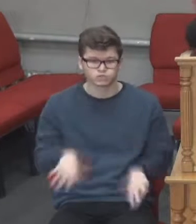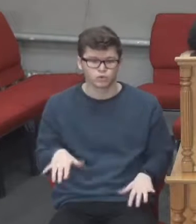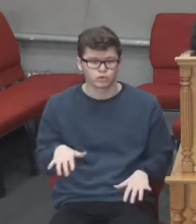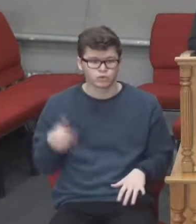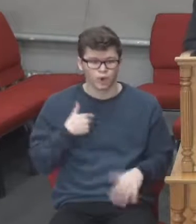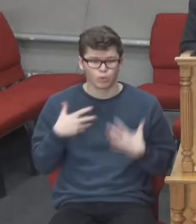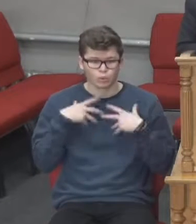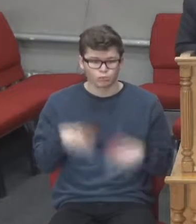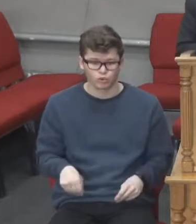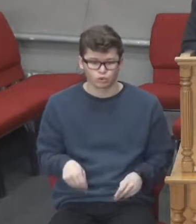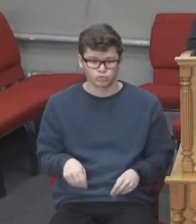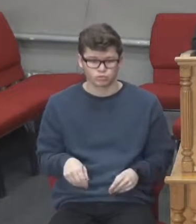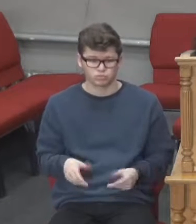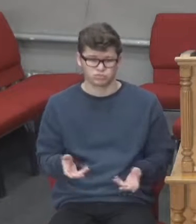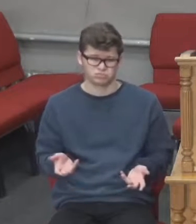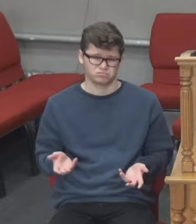Нам він потрібен.